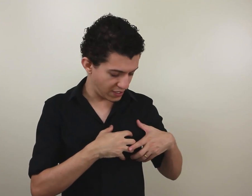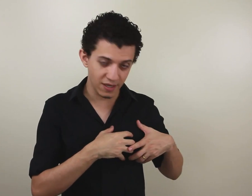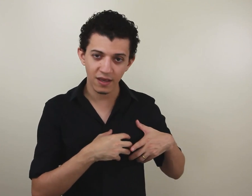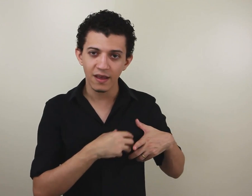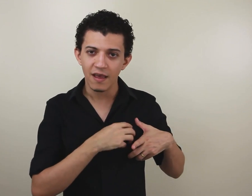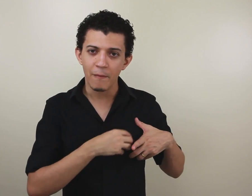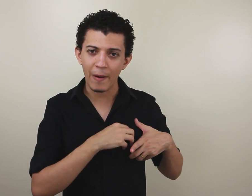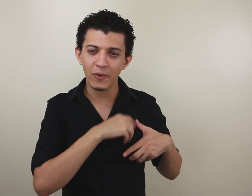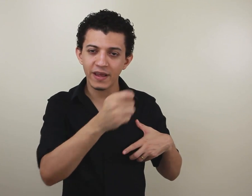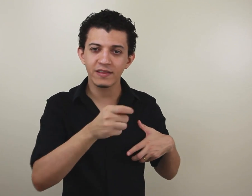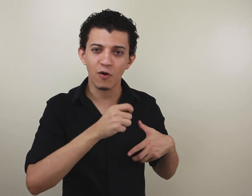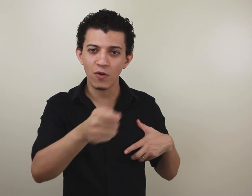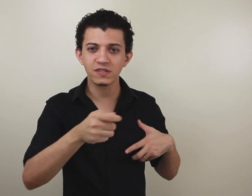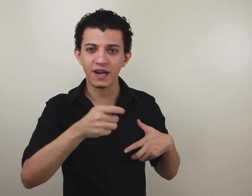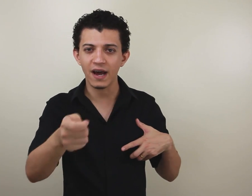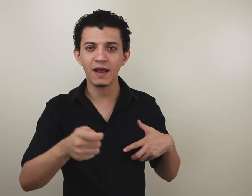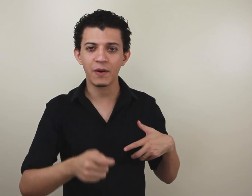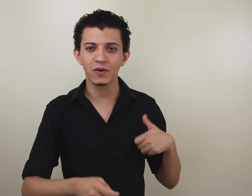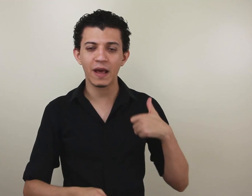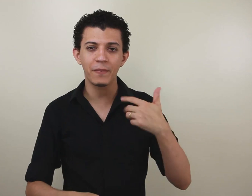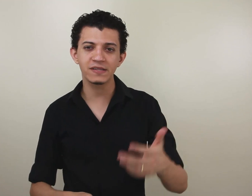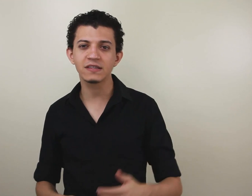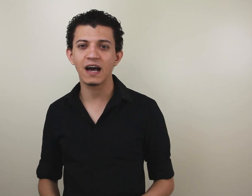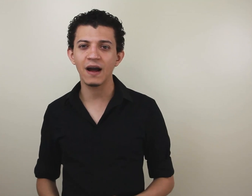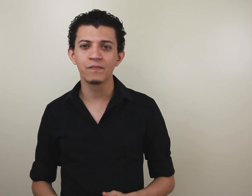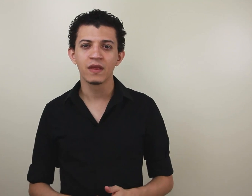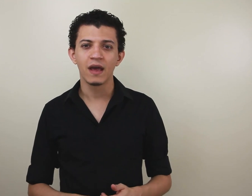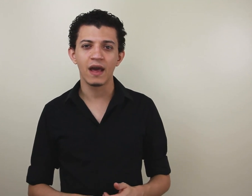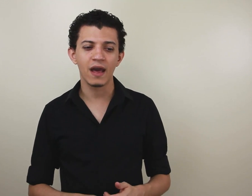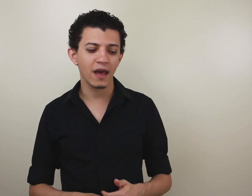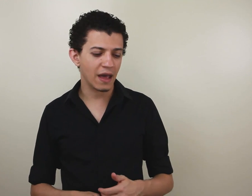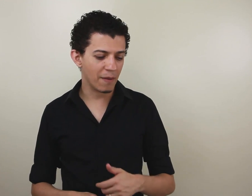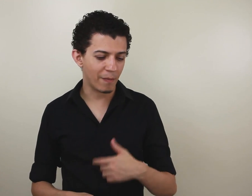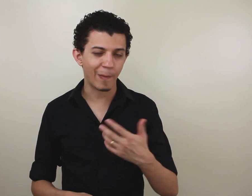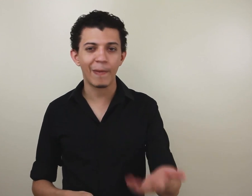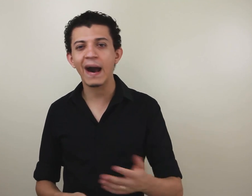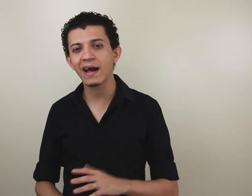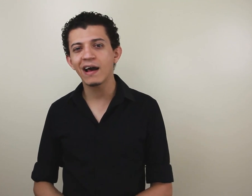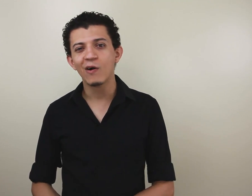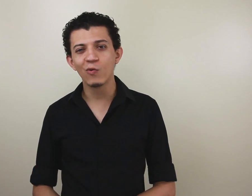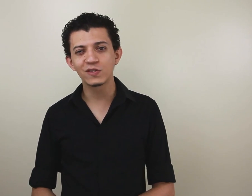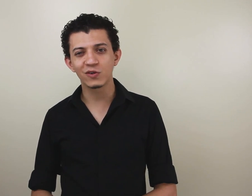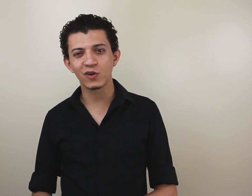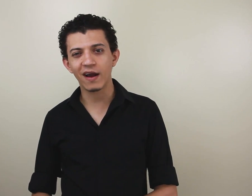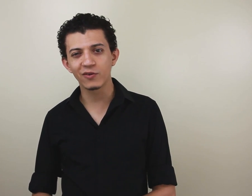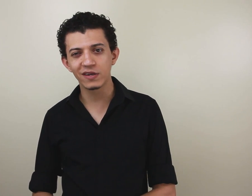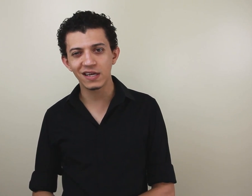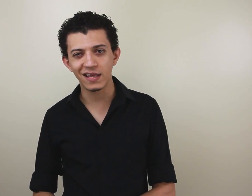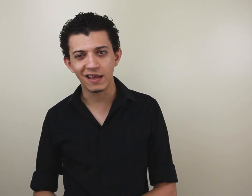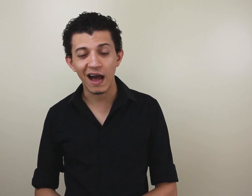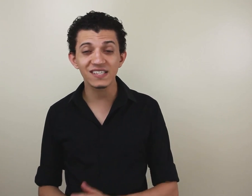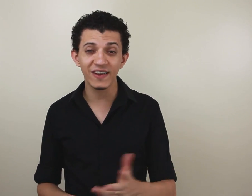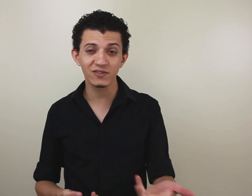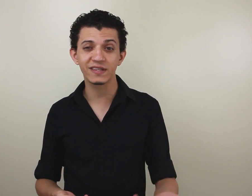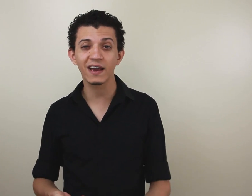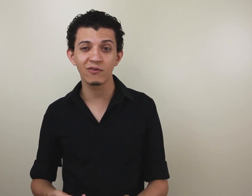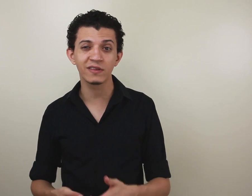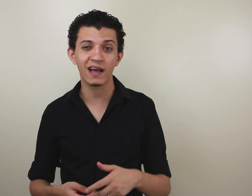aqui para poder, então, mostrar, né? Para poder apresentar para os seus jogadores ali. Às vezes, o técnico tem,